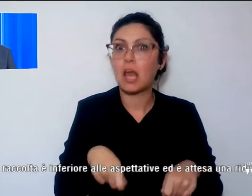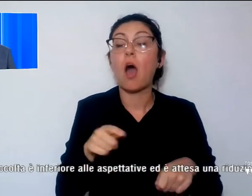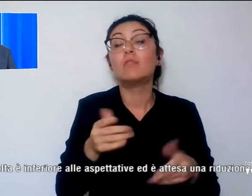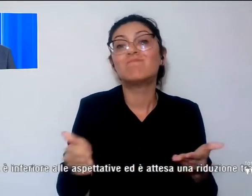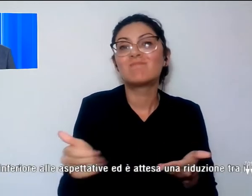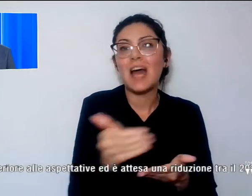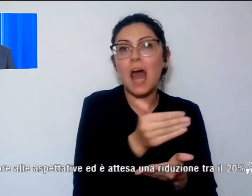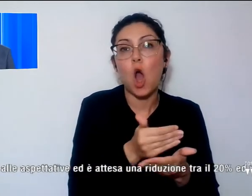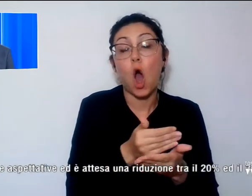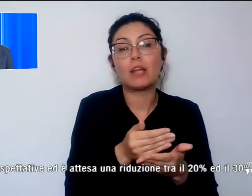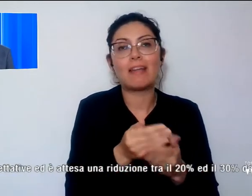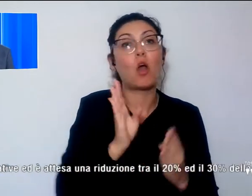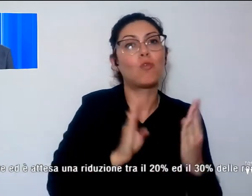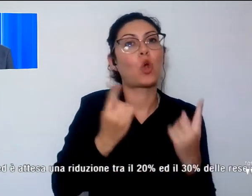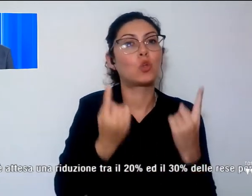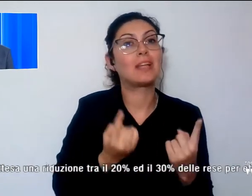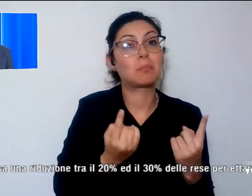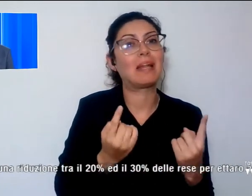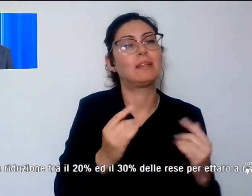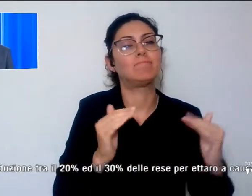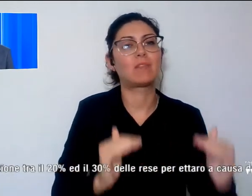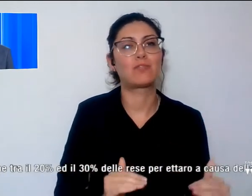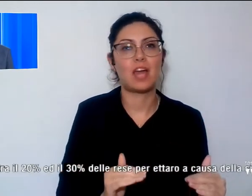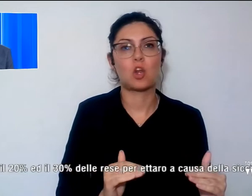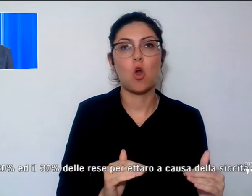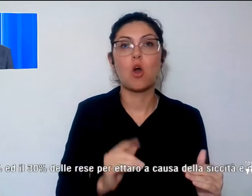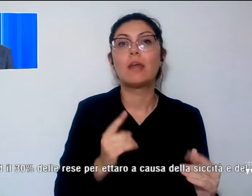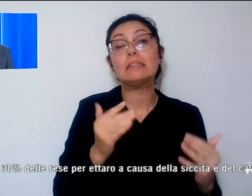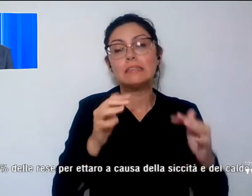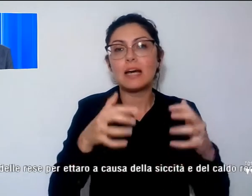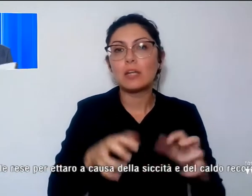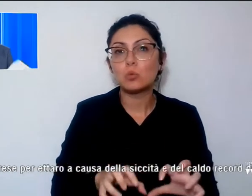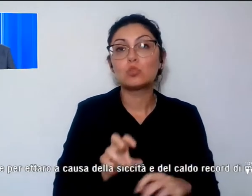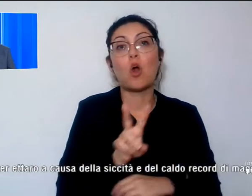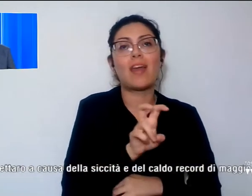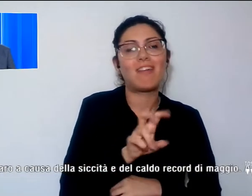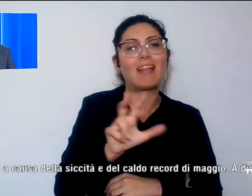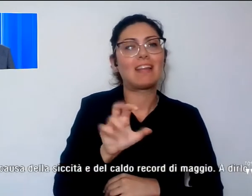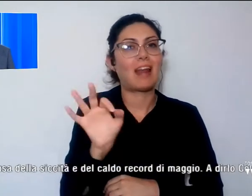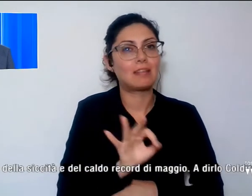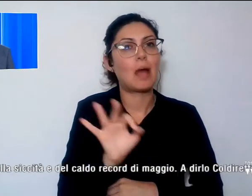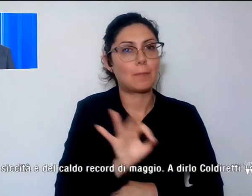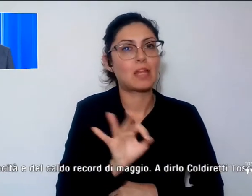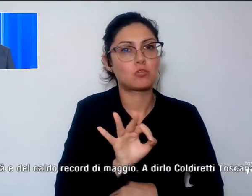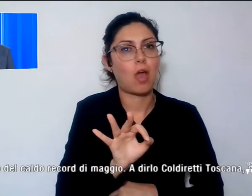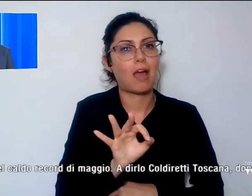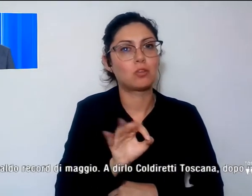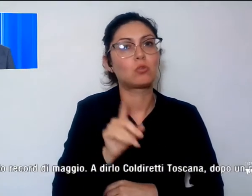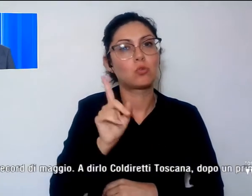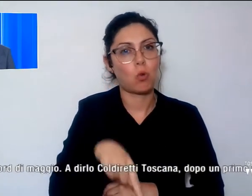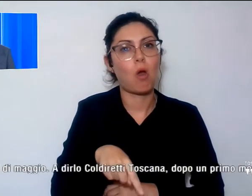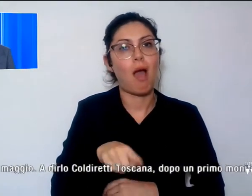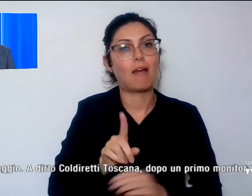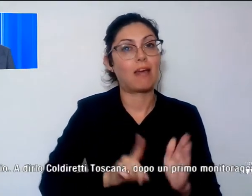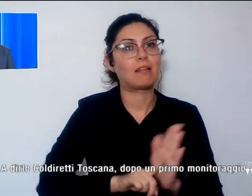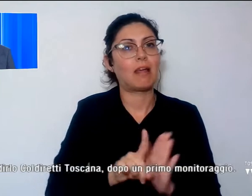aspettative ed è attesa una riduzione tra il 20 e il 30% delle rese per ettaro a